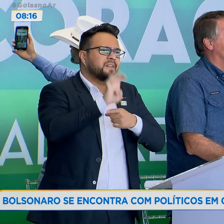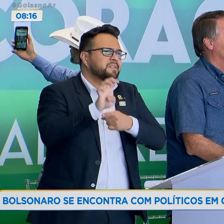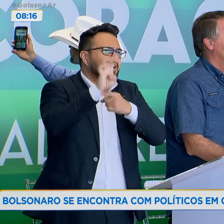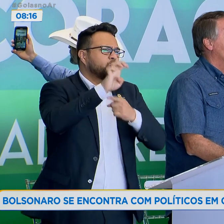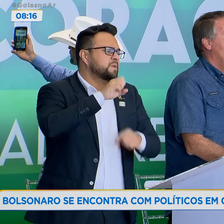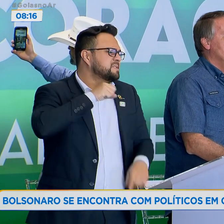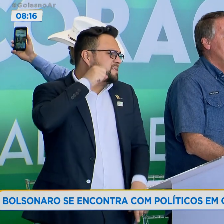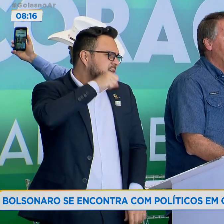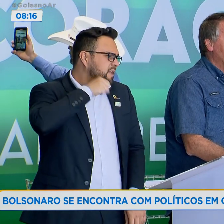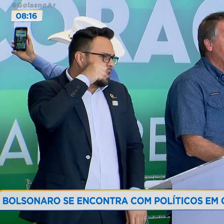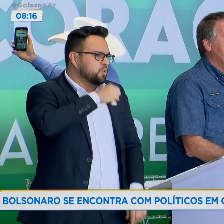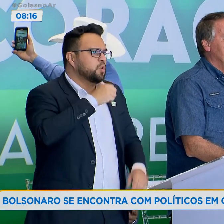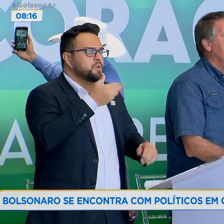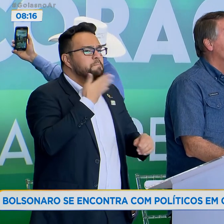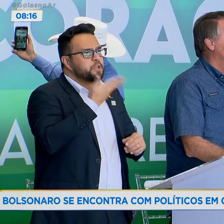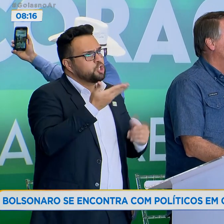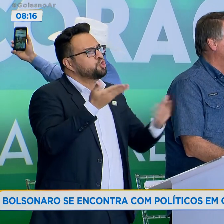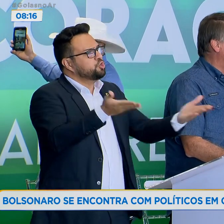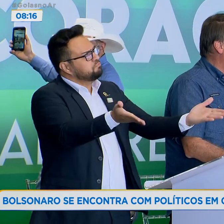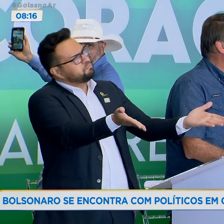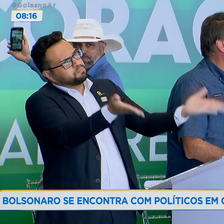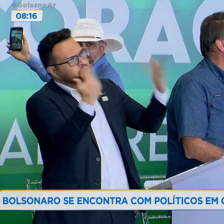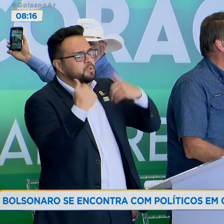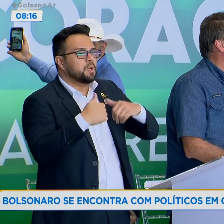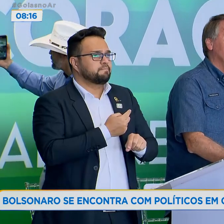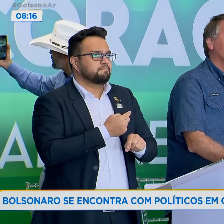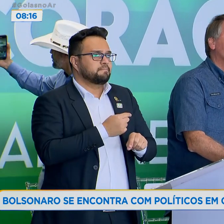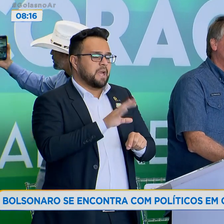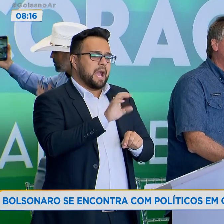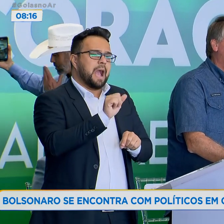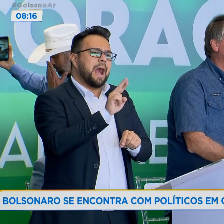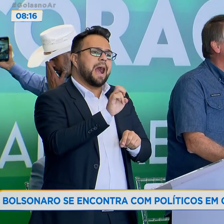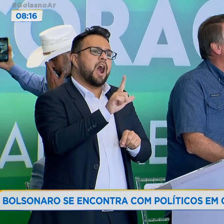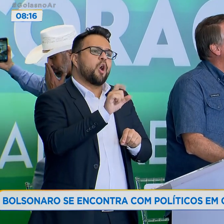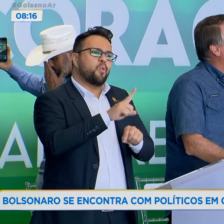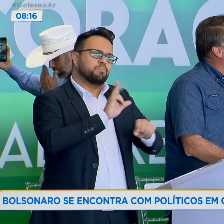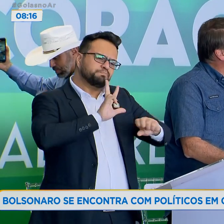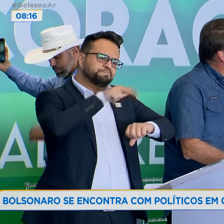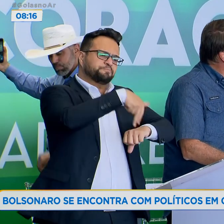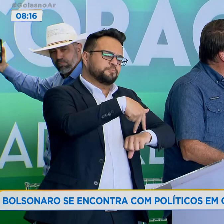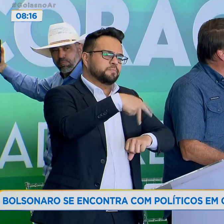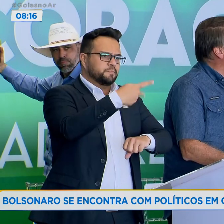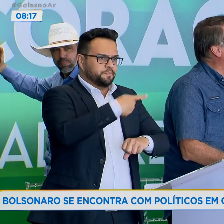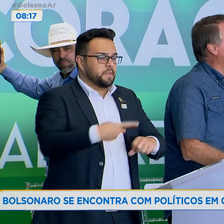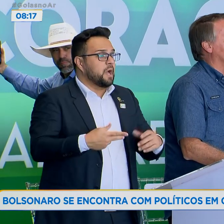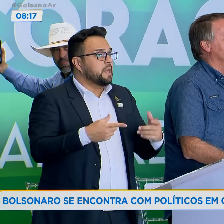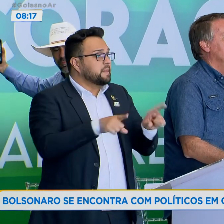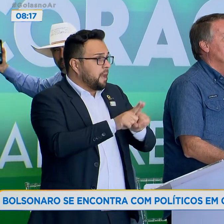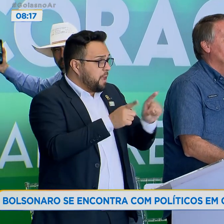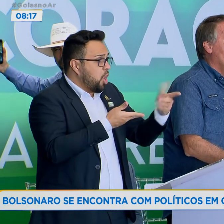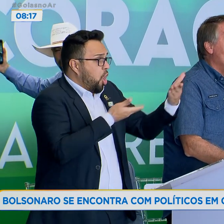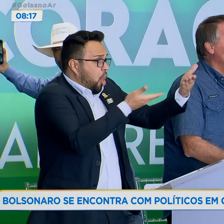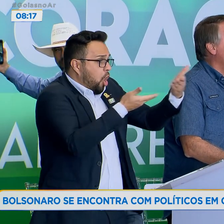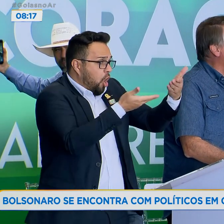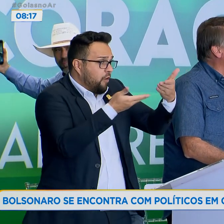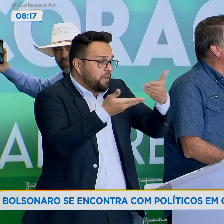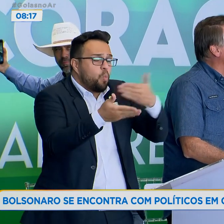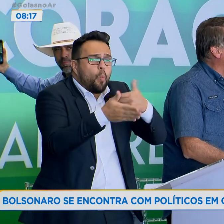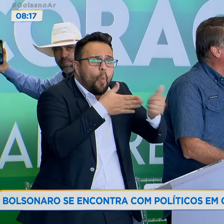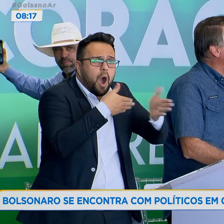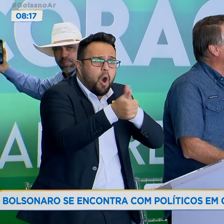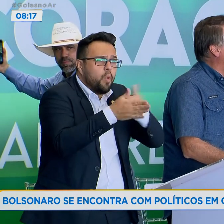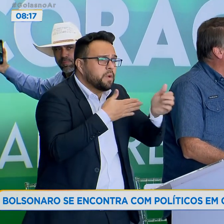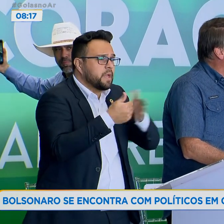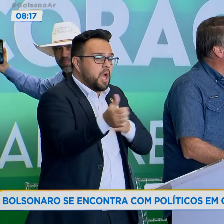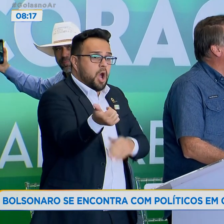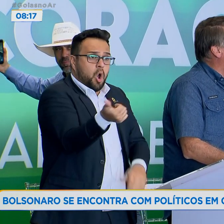senadores, a comparecerem nesse ato. E digo mais, convido também qualquer um